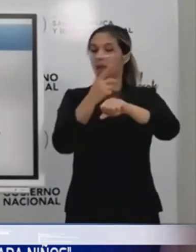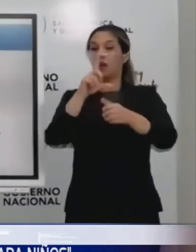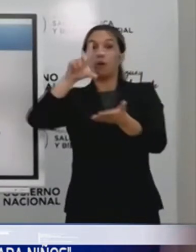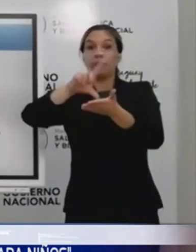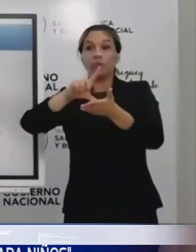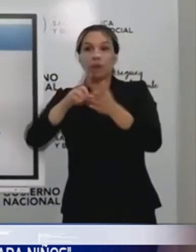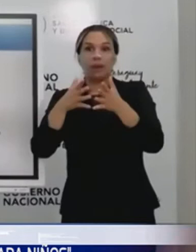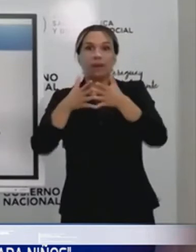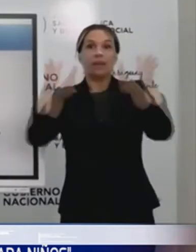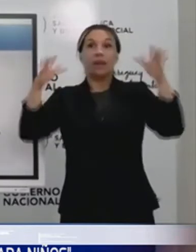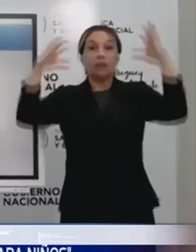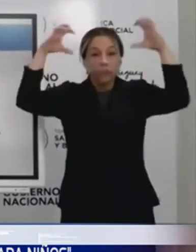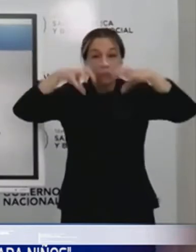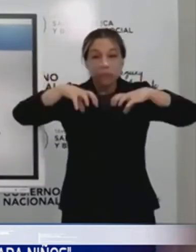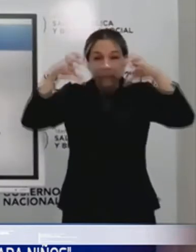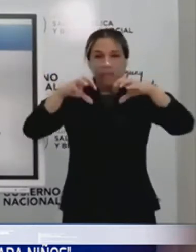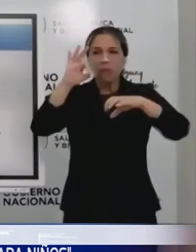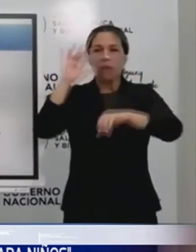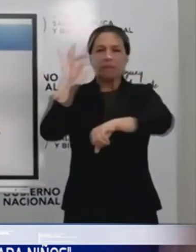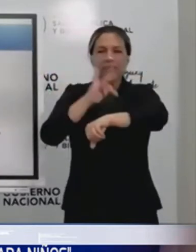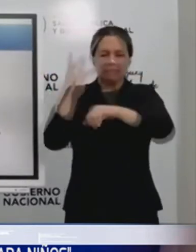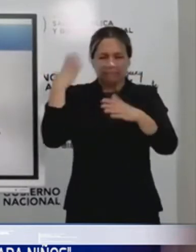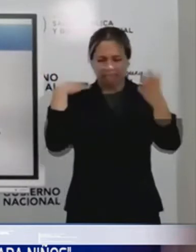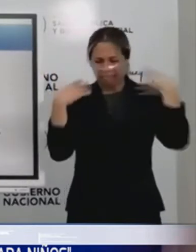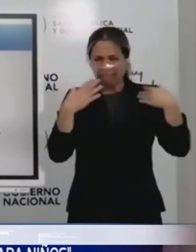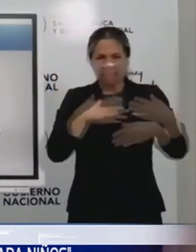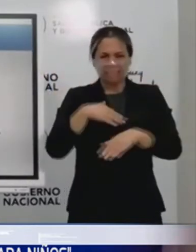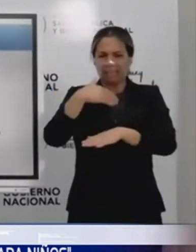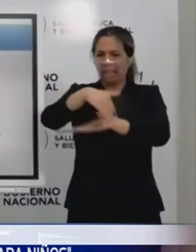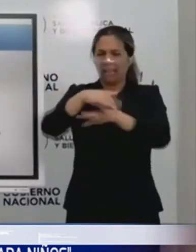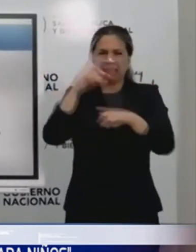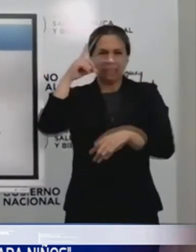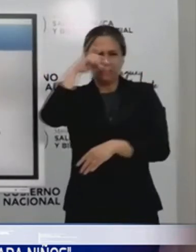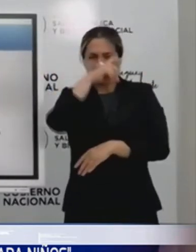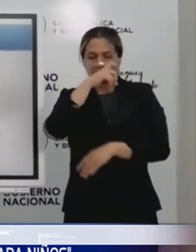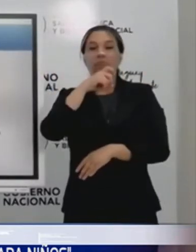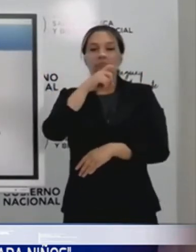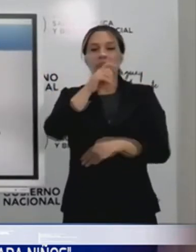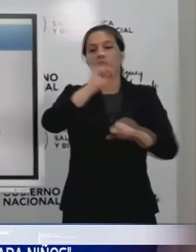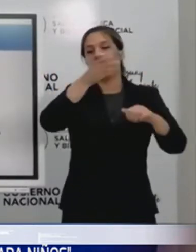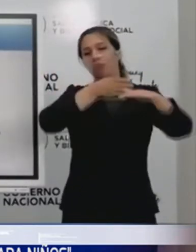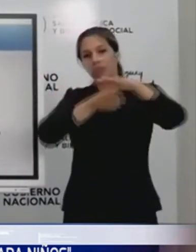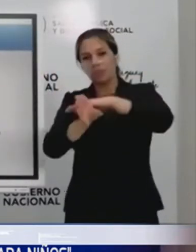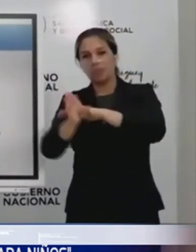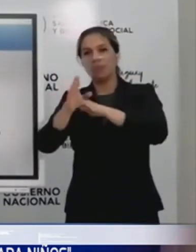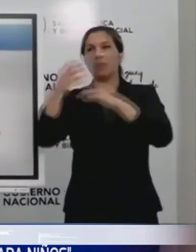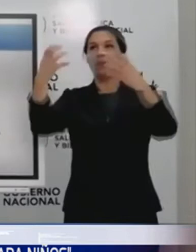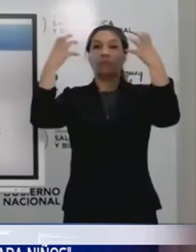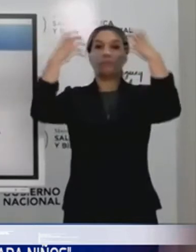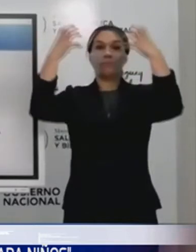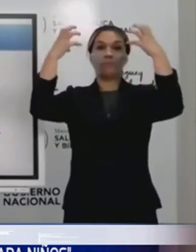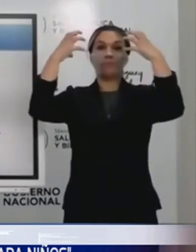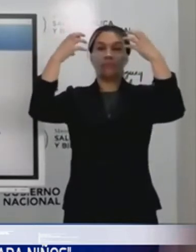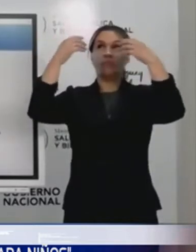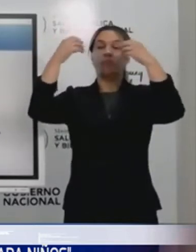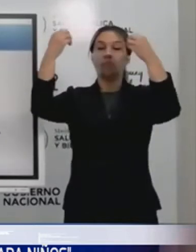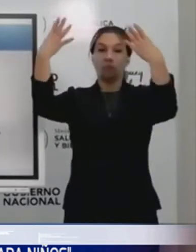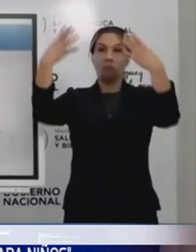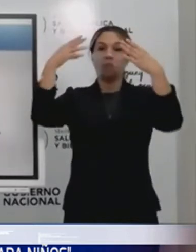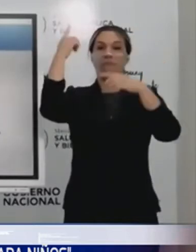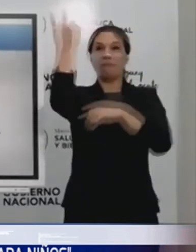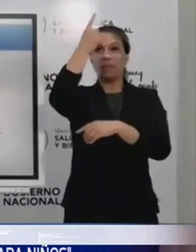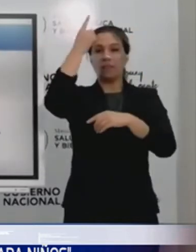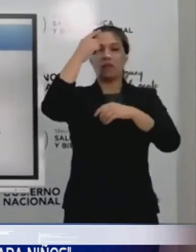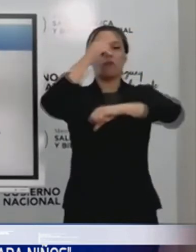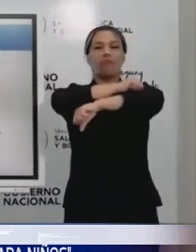Si está lloviendo o hay demasiado mosquito y no podemos estar afuera. Bueno, entramos, prendemos el aire, prendemos el ventilador, abrimos la ventana, abrimos la puerta.